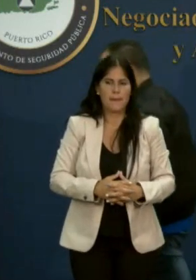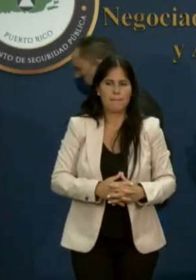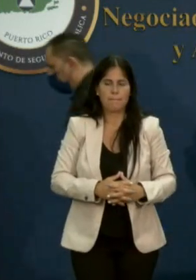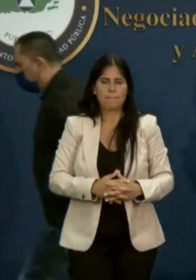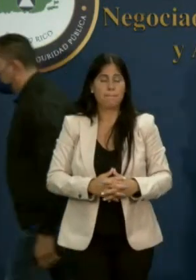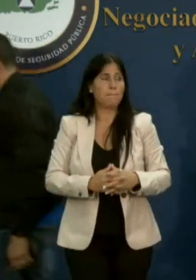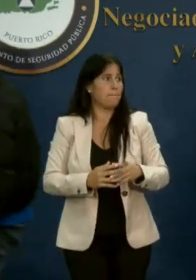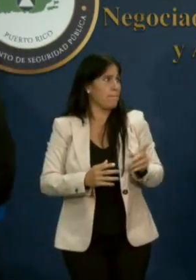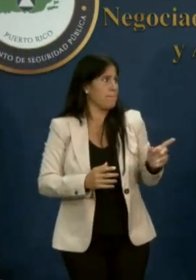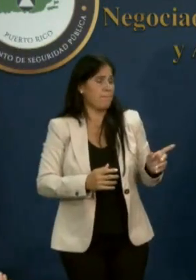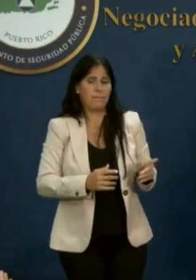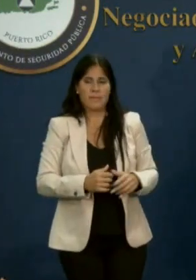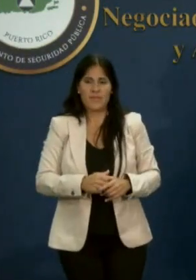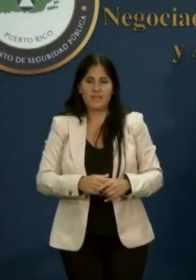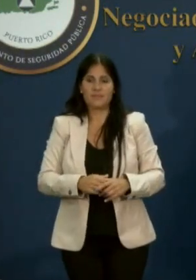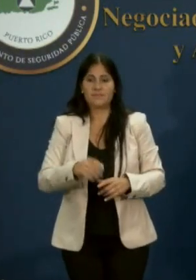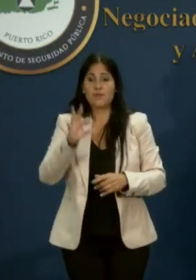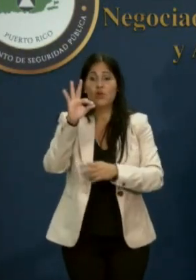Foro Noticioso